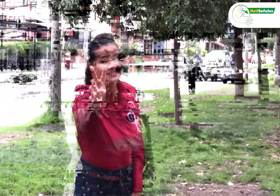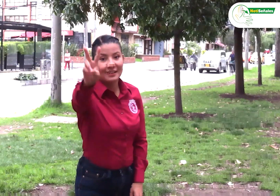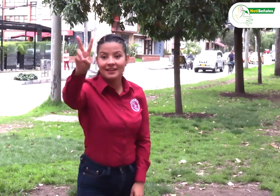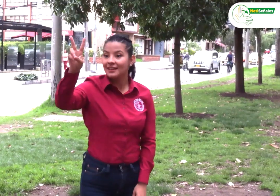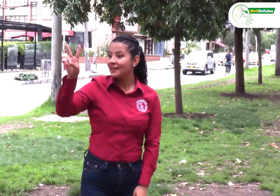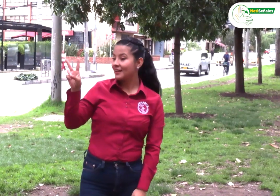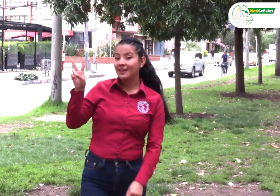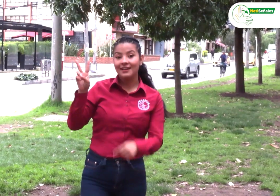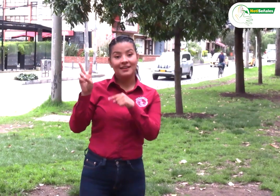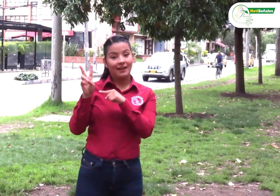Segundo,